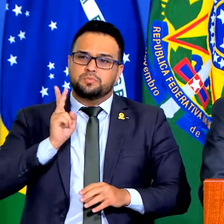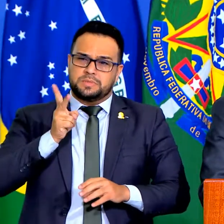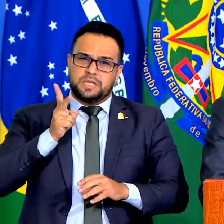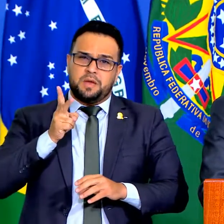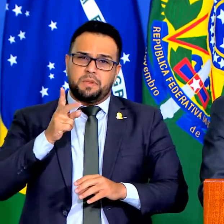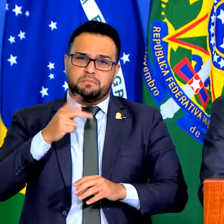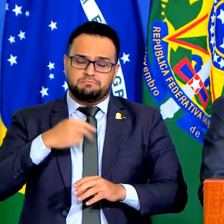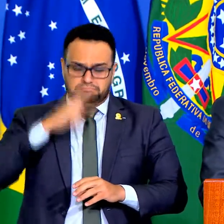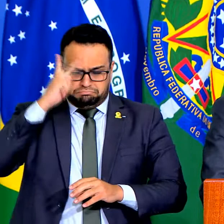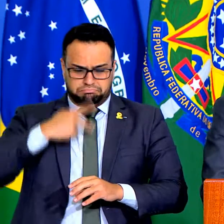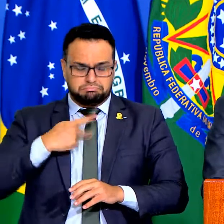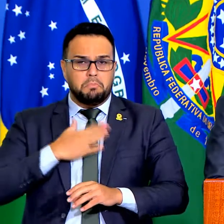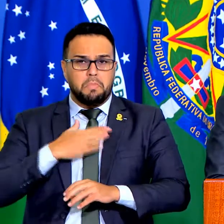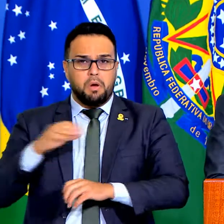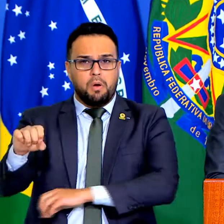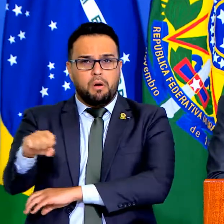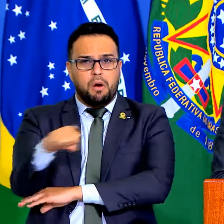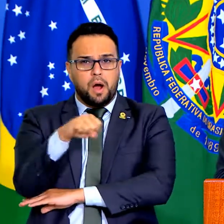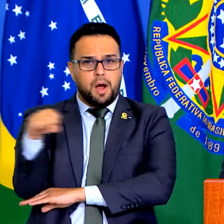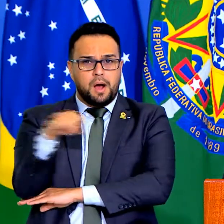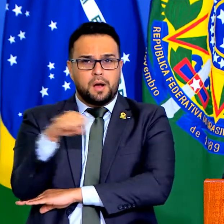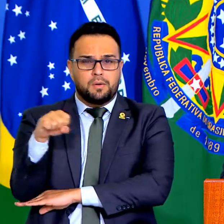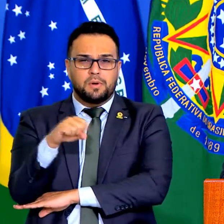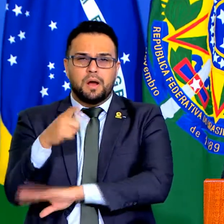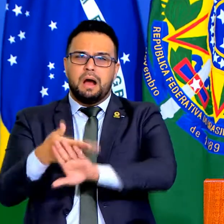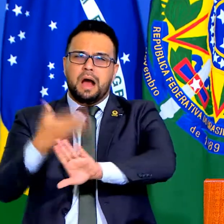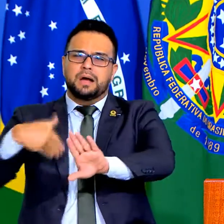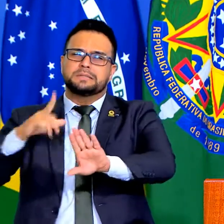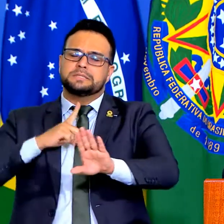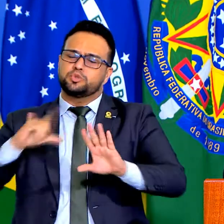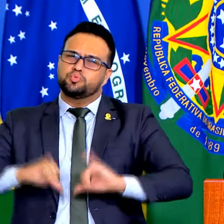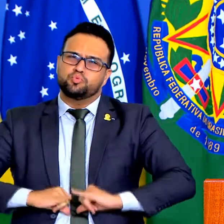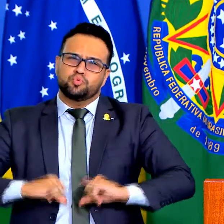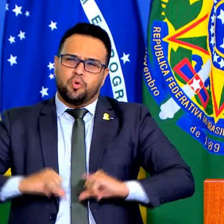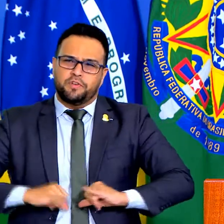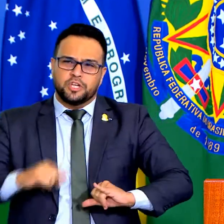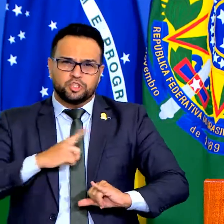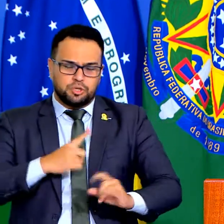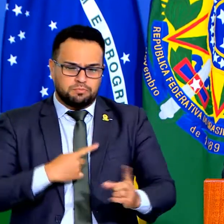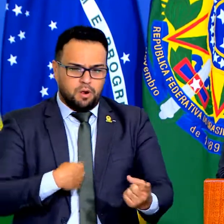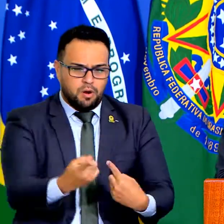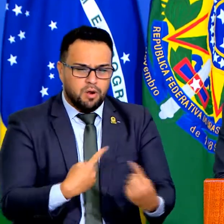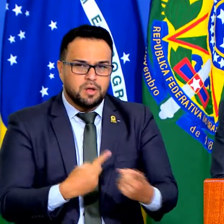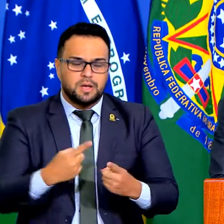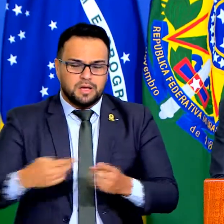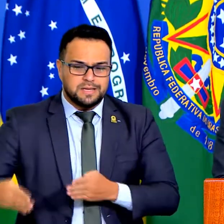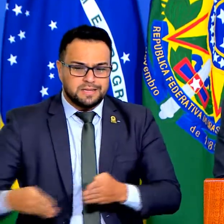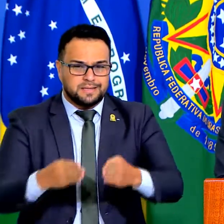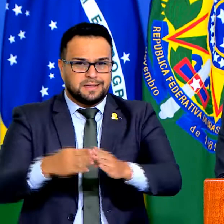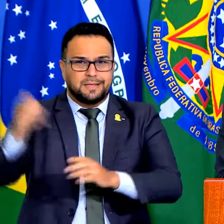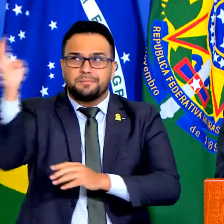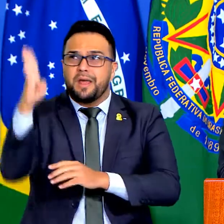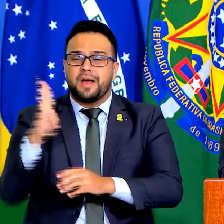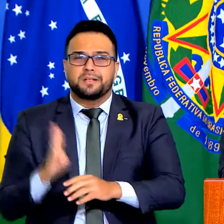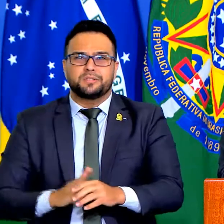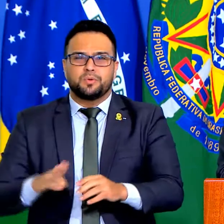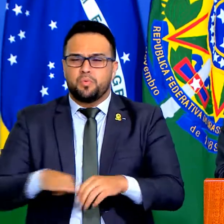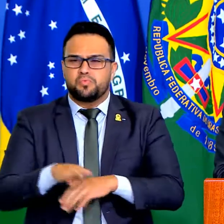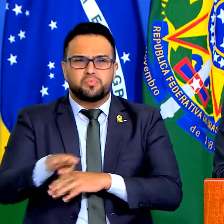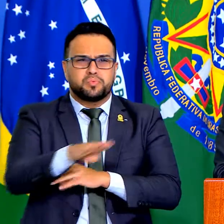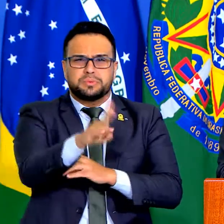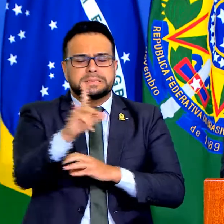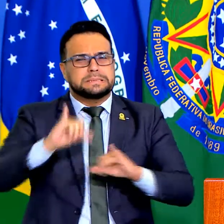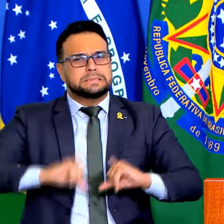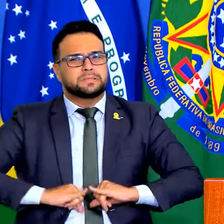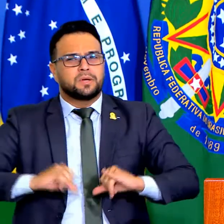Sofri muito nas pistas no Brasil, para o Zardo Vazquez. diretor-geral da Polícia Rodoviária Federal. Você